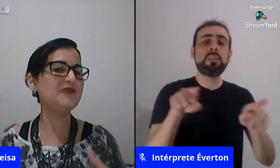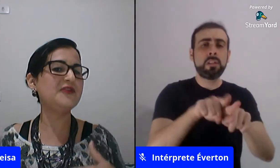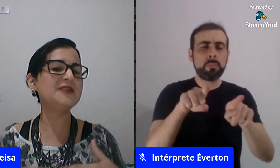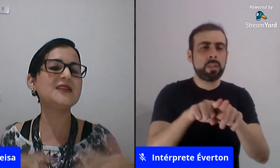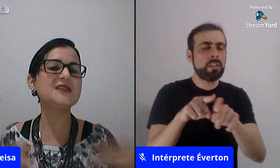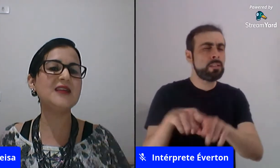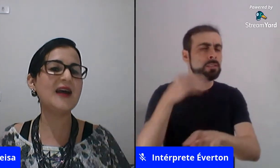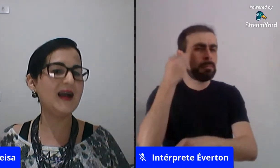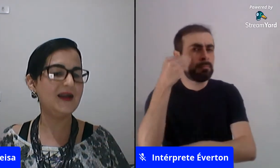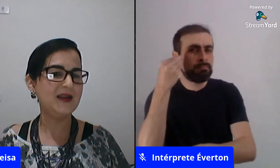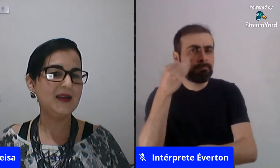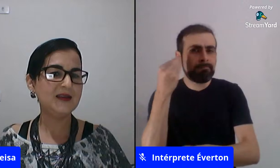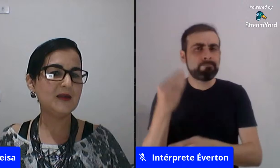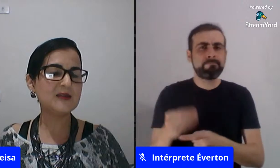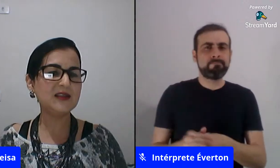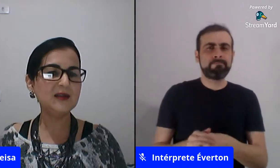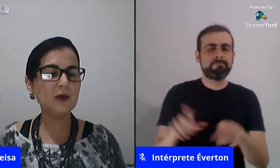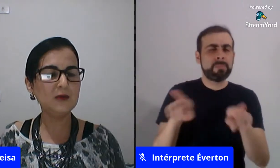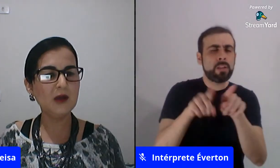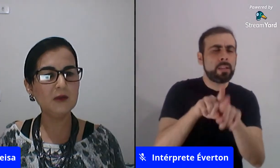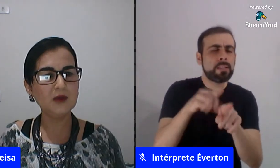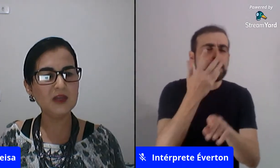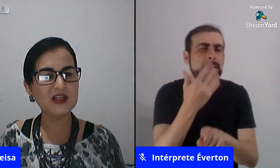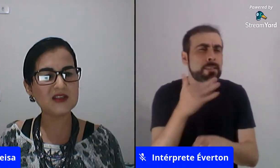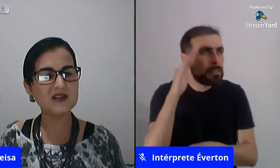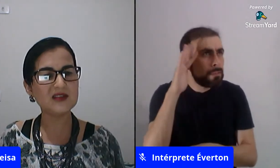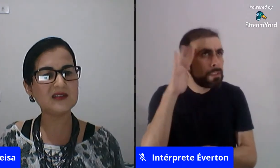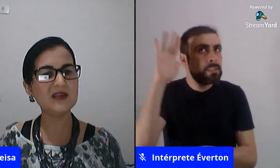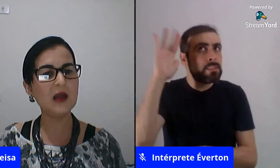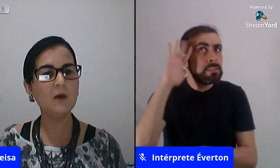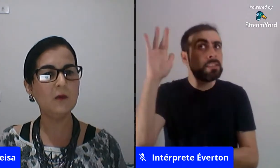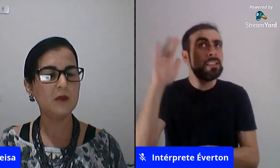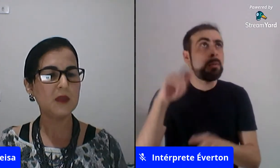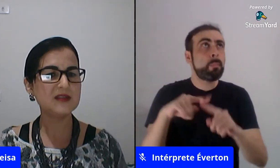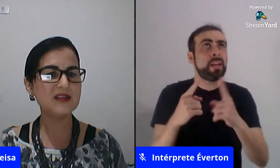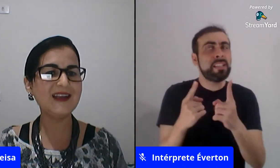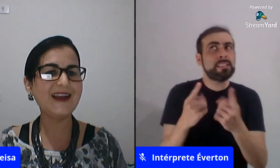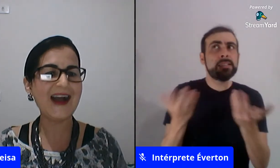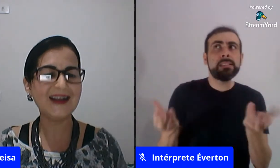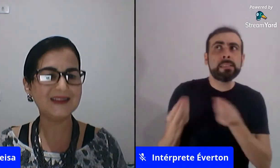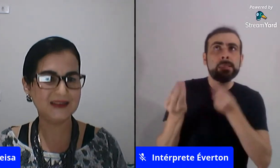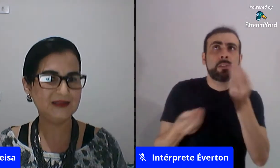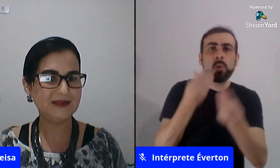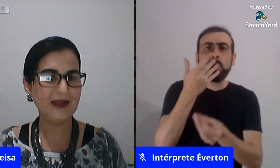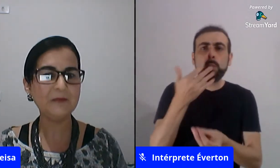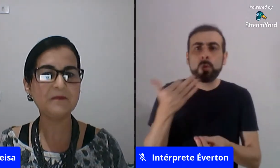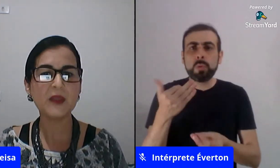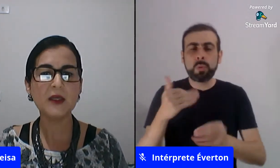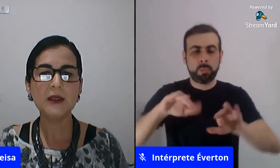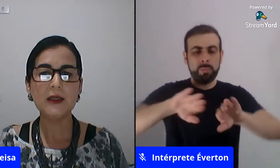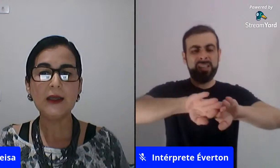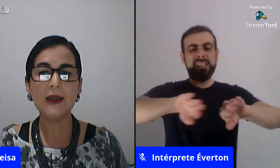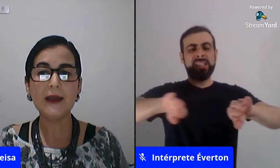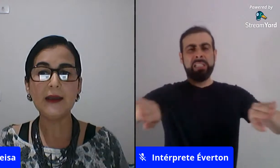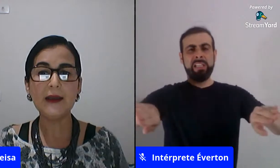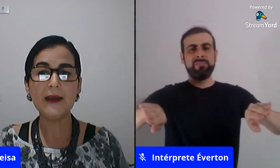que elas podem fantasiar então assim não deixar as crianças tão segregadas né